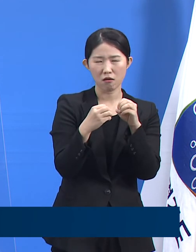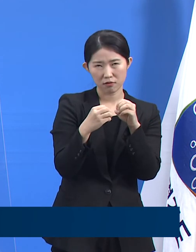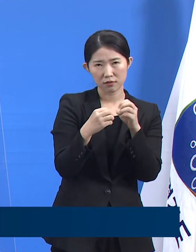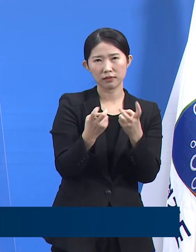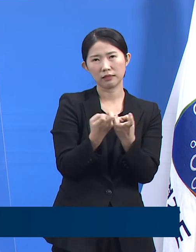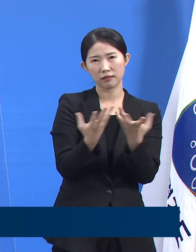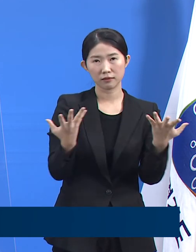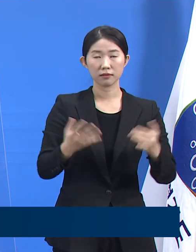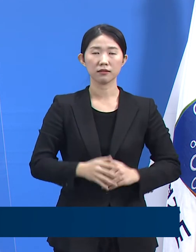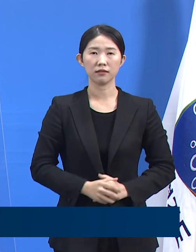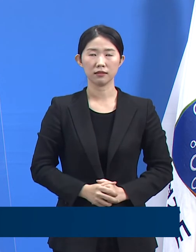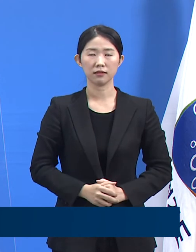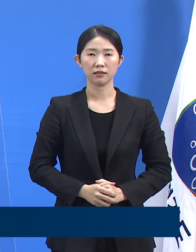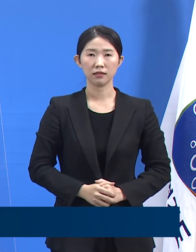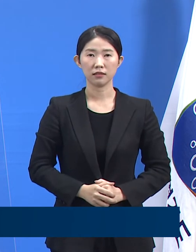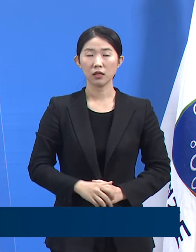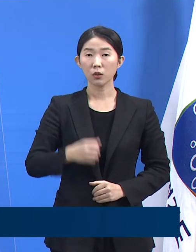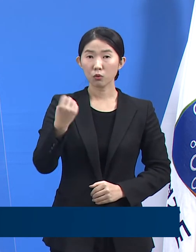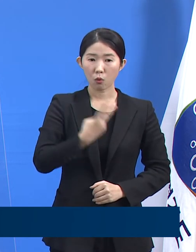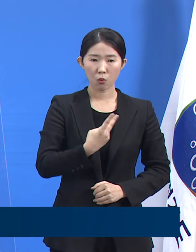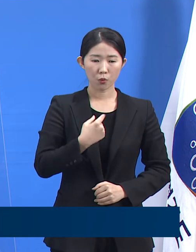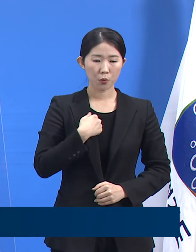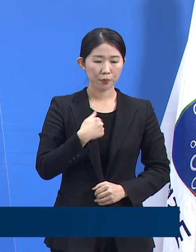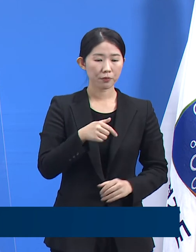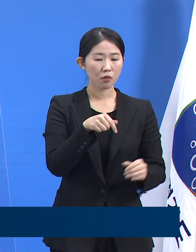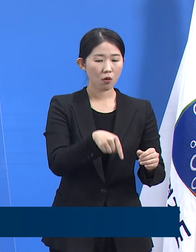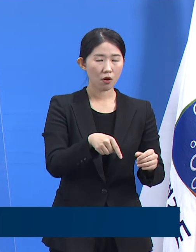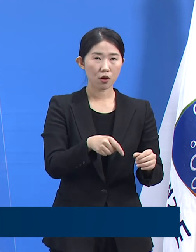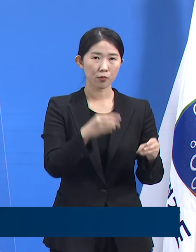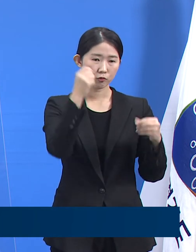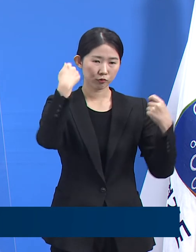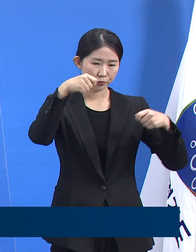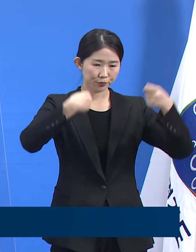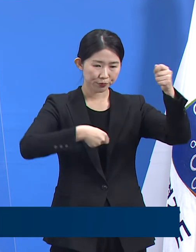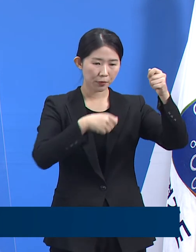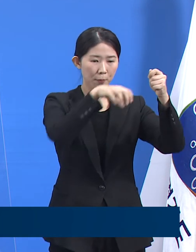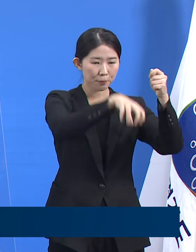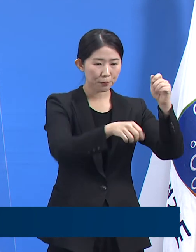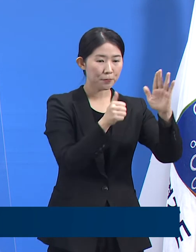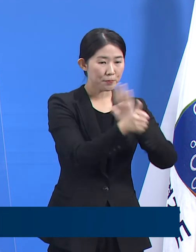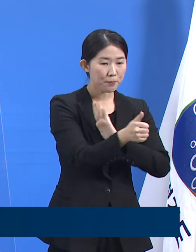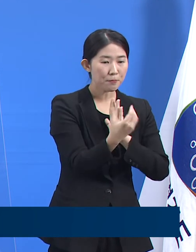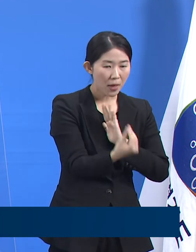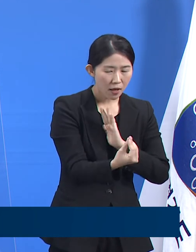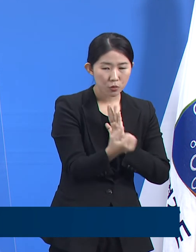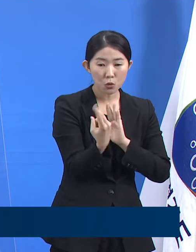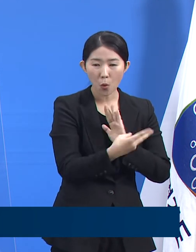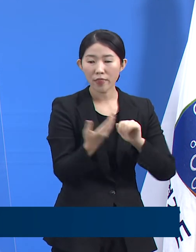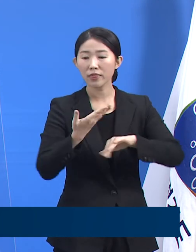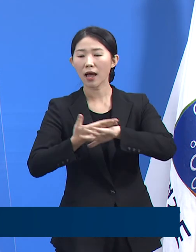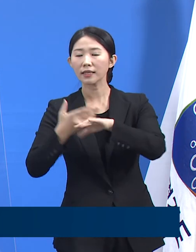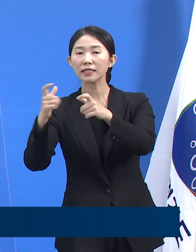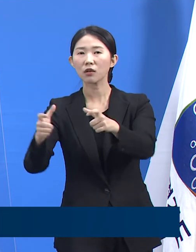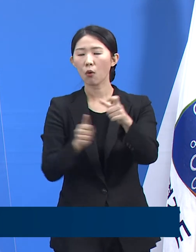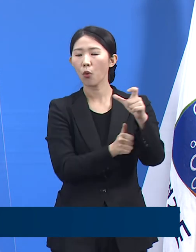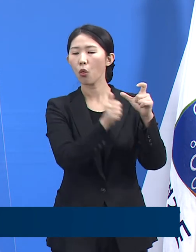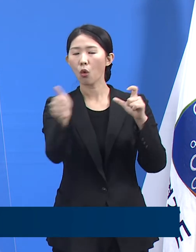이용자들이 지역 내 다른 무도장 간에 교차 방문하는 경향도 조사 중 확인되기도 합니다.